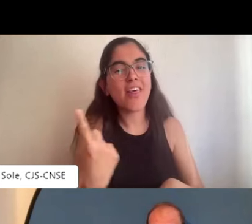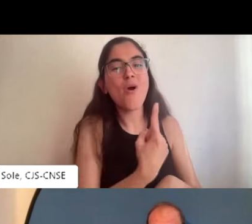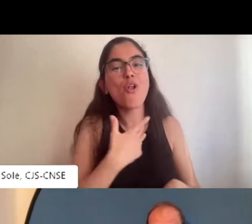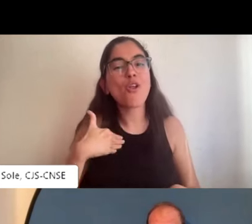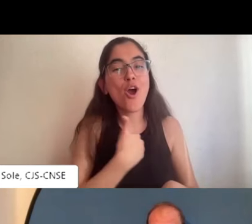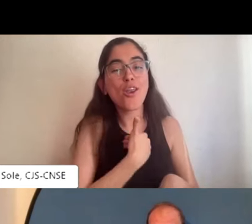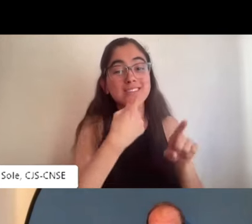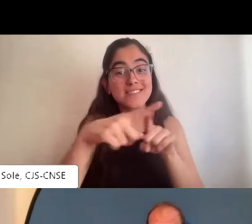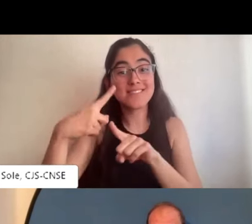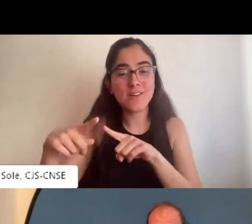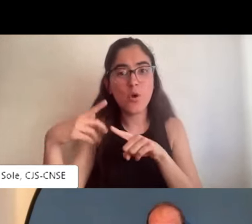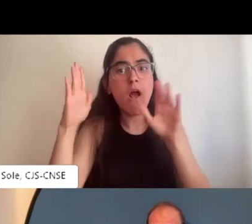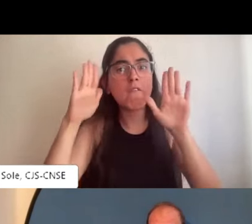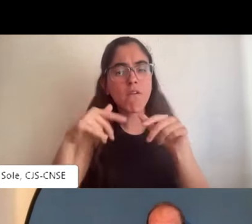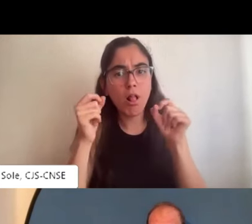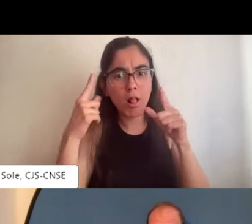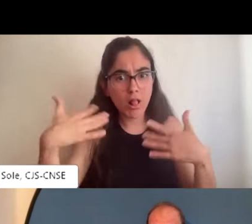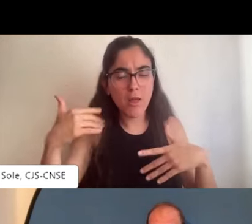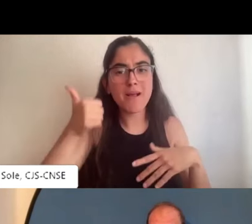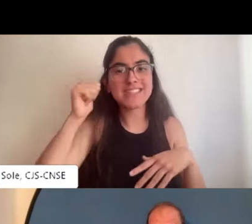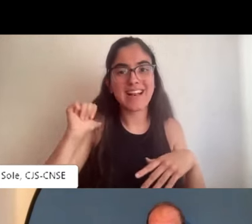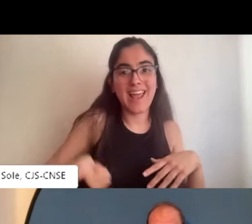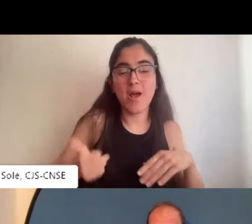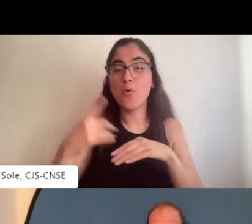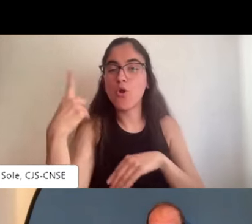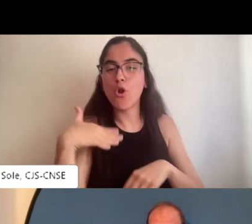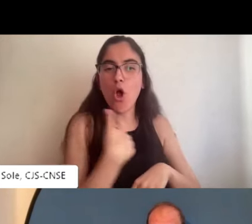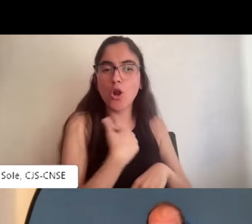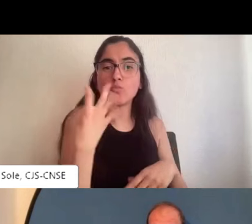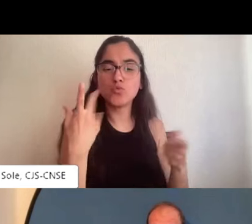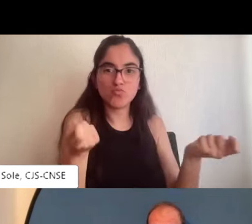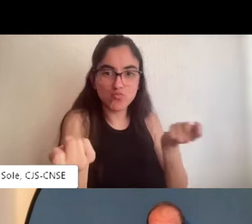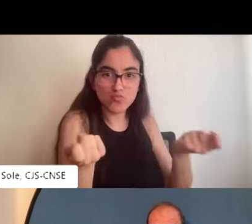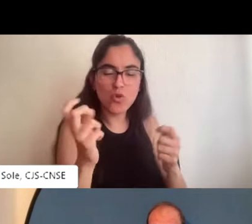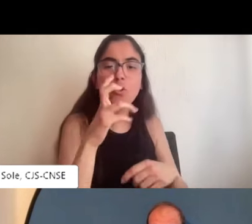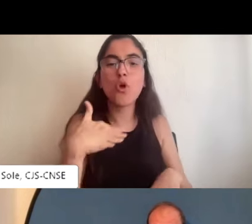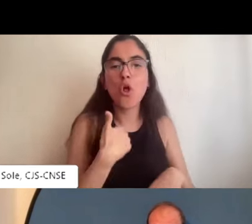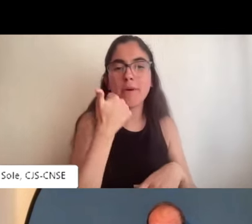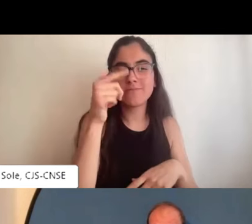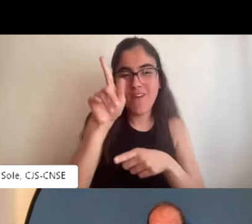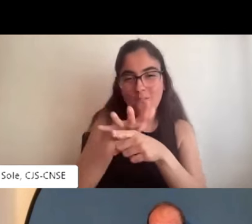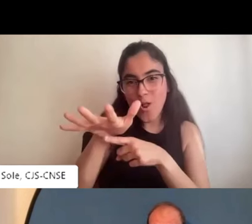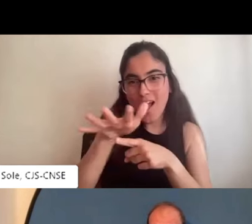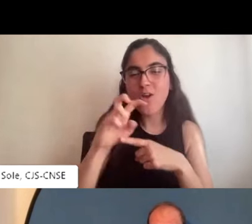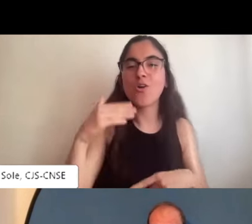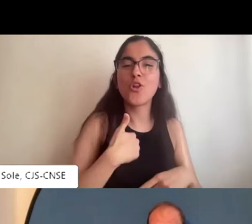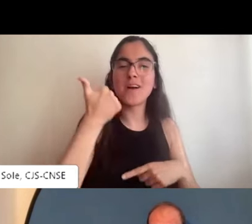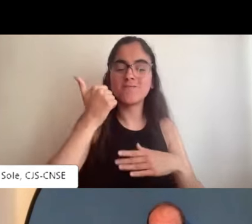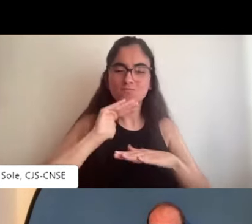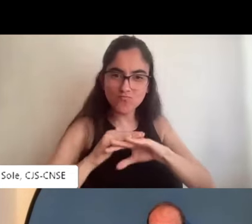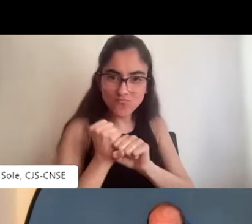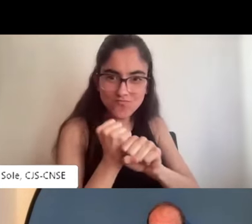voluntariado incluso a la CJS cada una de las personas que participamos tenemos un rol hay personas